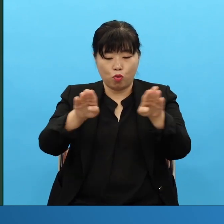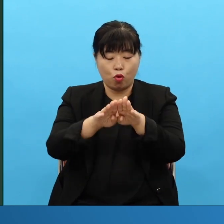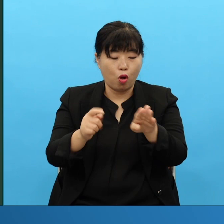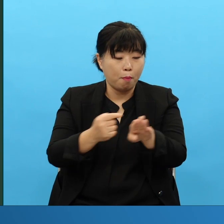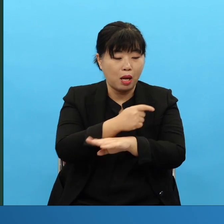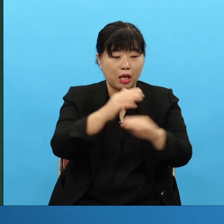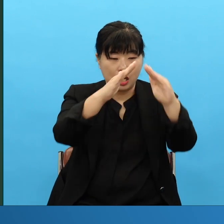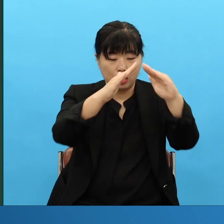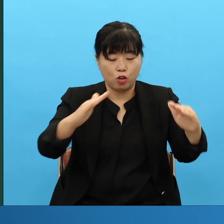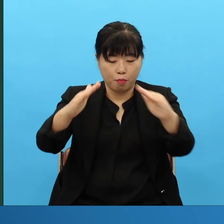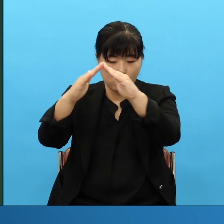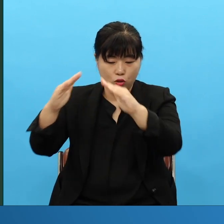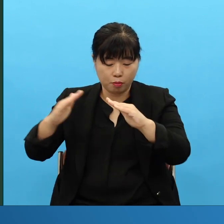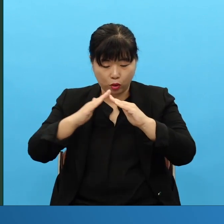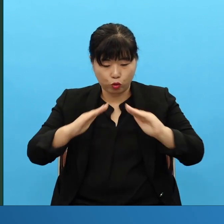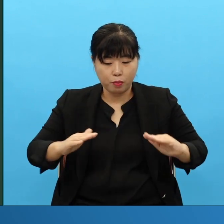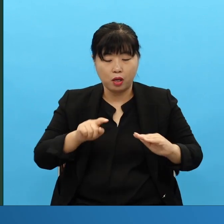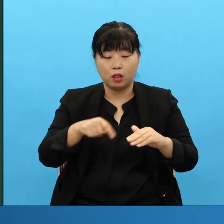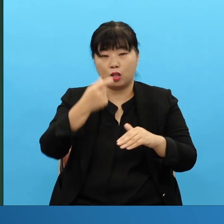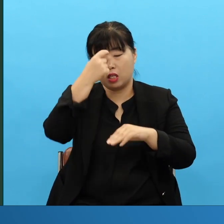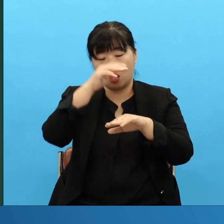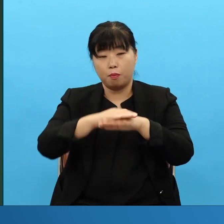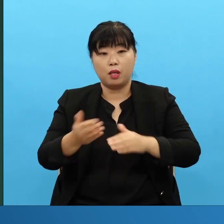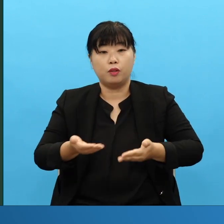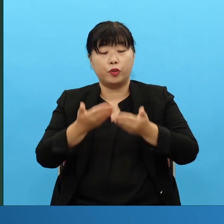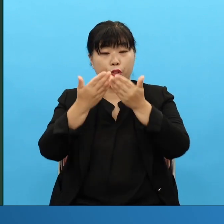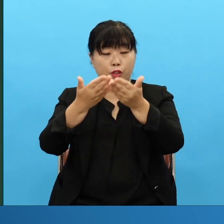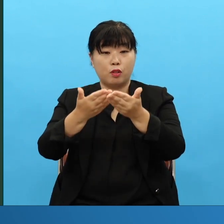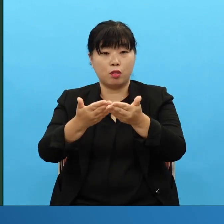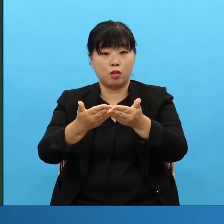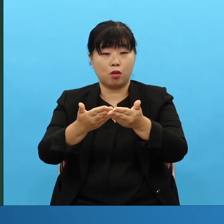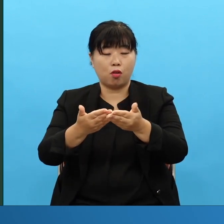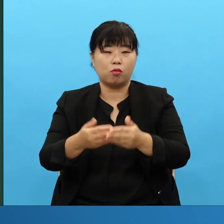걱정할 거 없습니다 그리고 한 번 응답 문 열리면 계속 이렇게